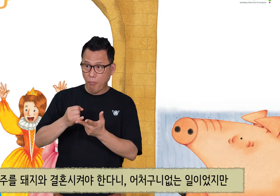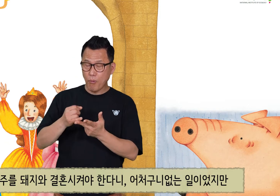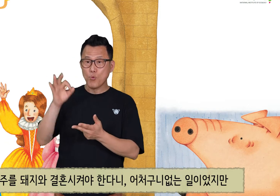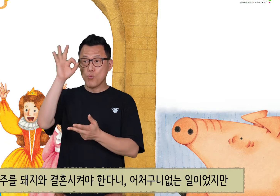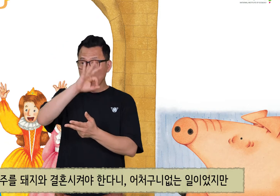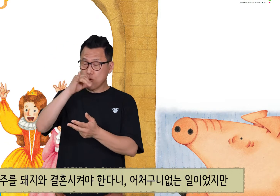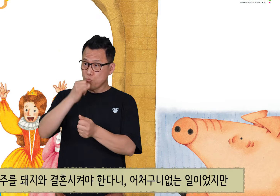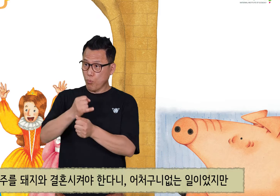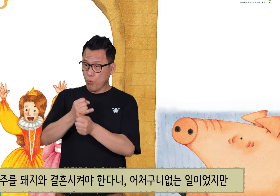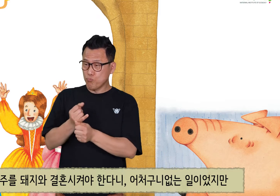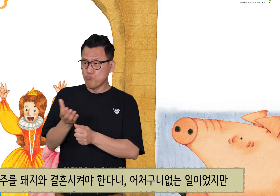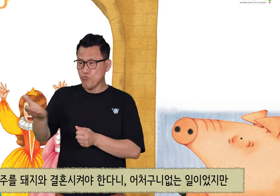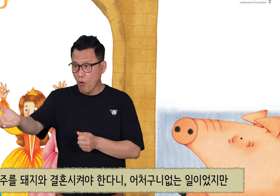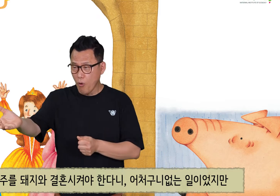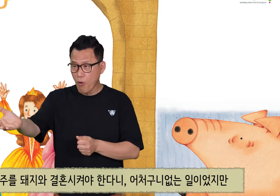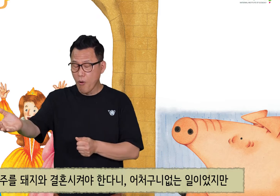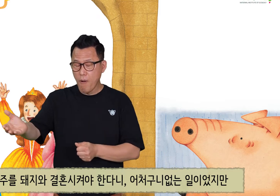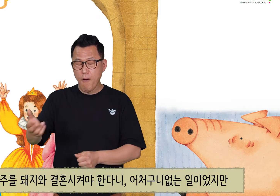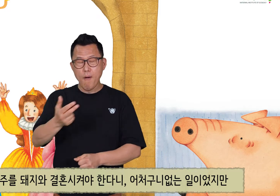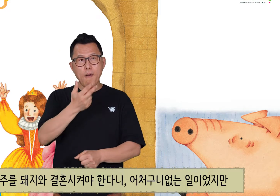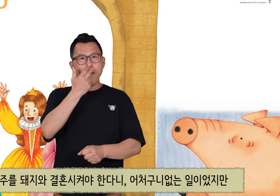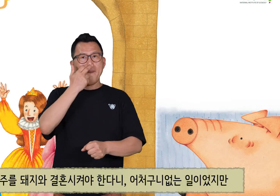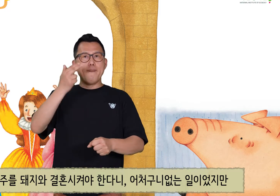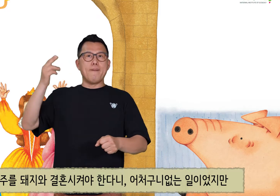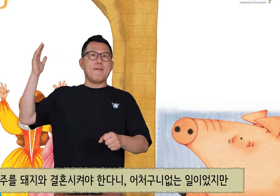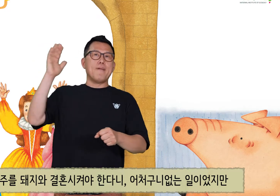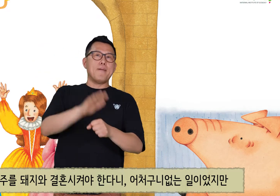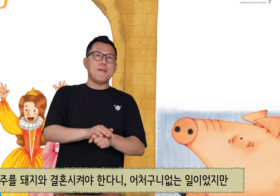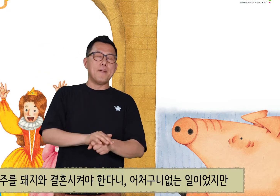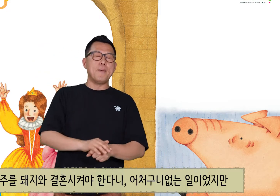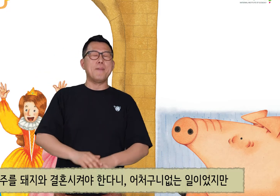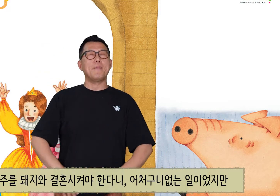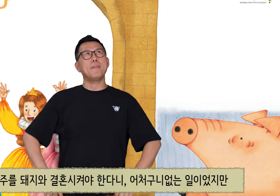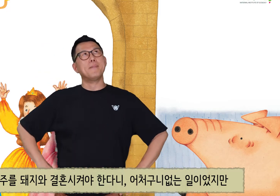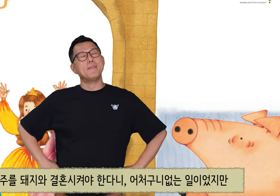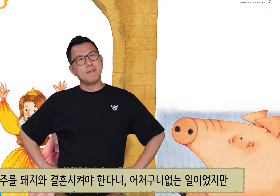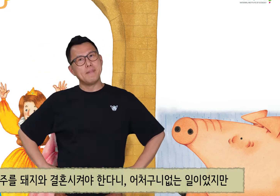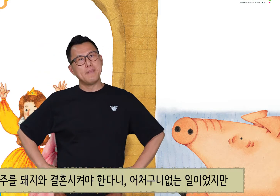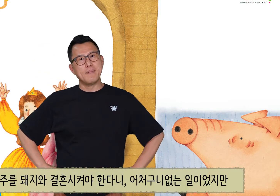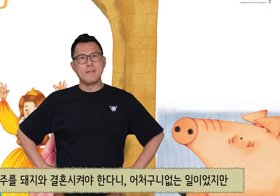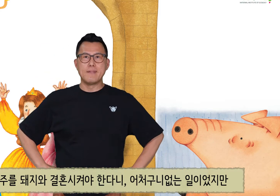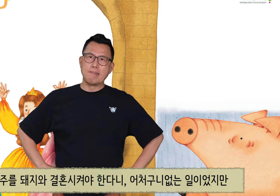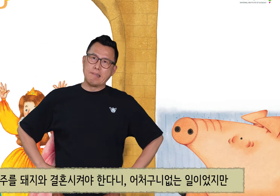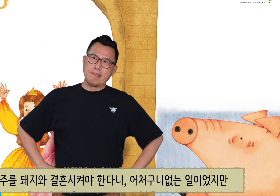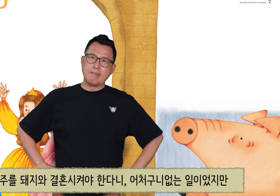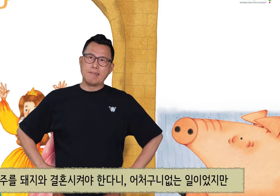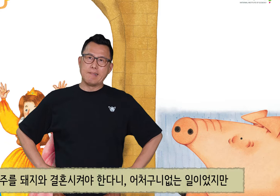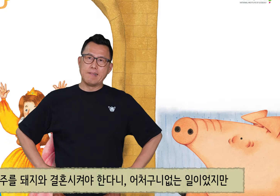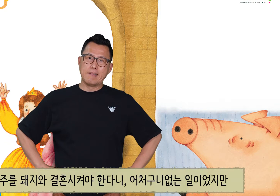막내 공주를 돼지와 결혼시켜야 한다니 어처구니 없는 일이었지만,